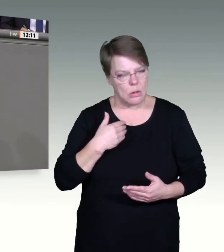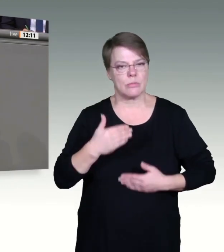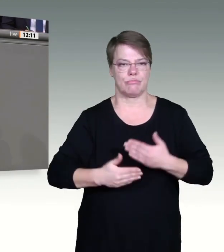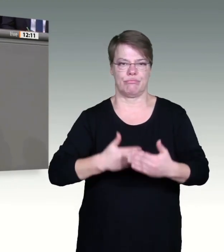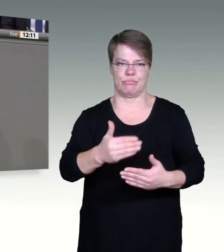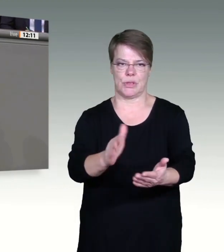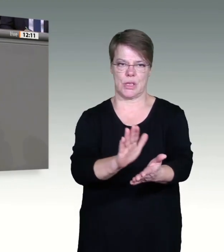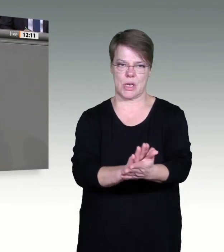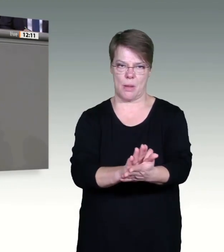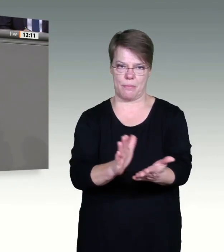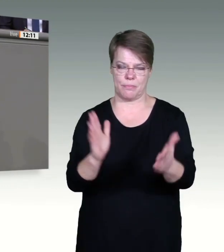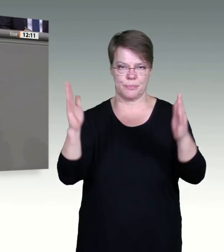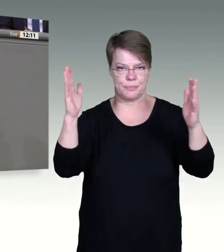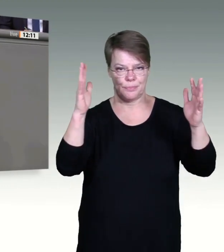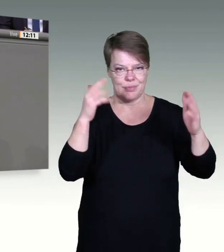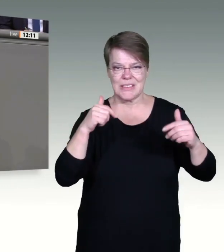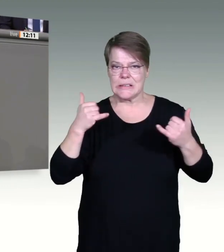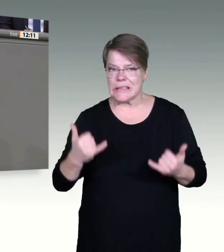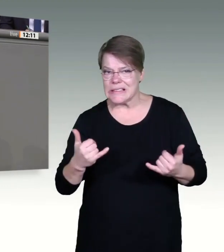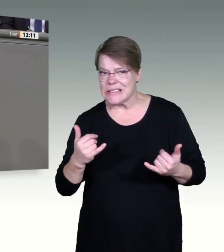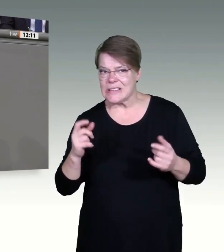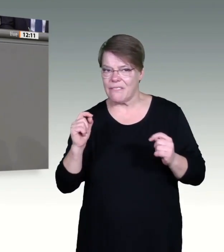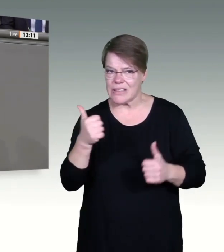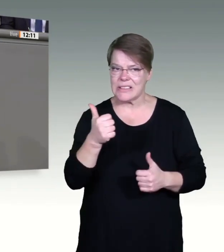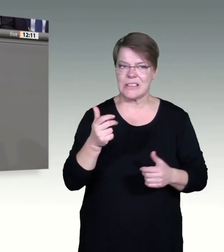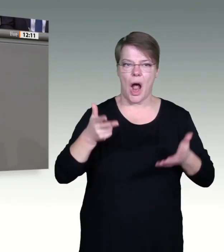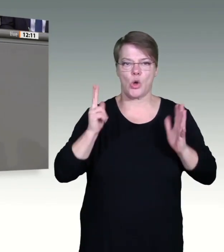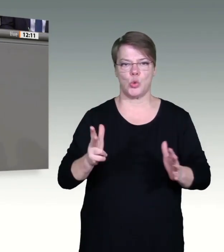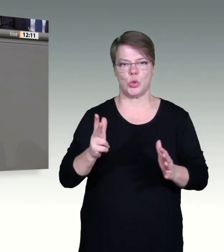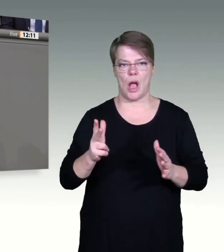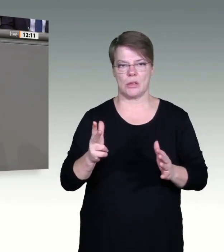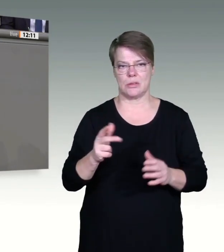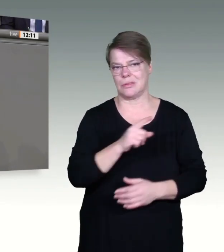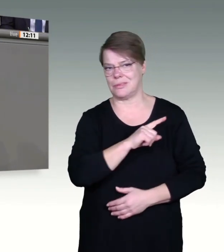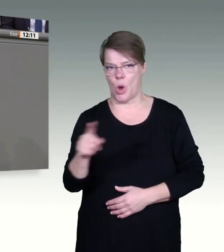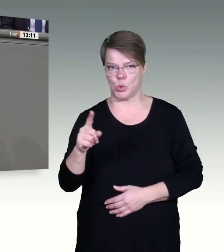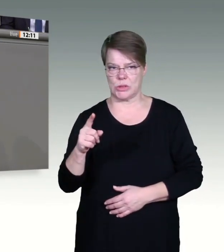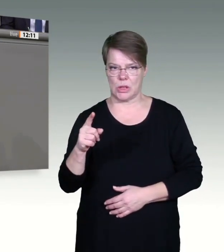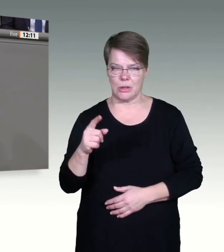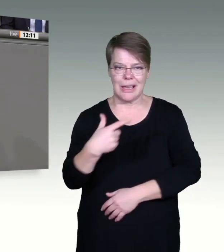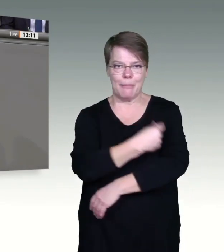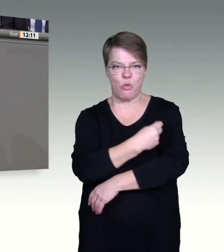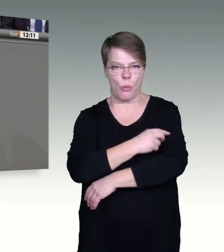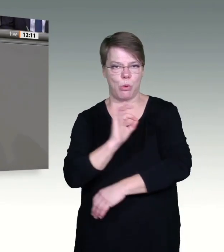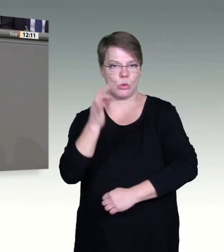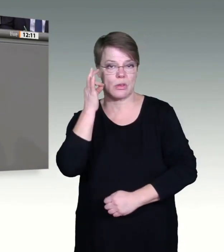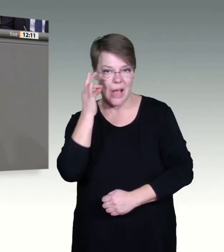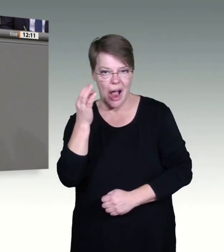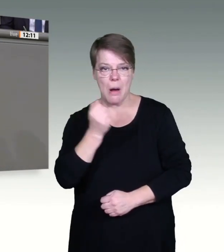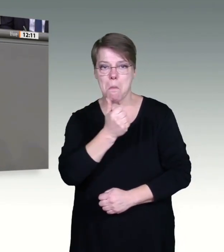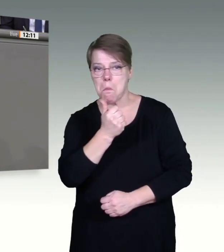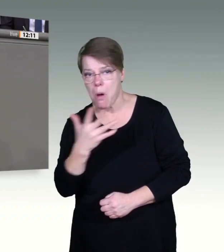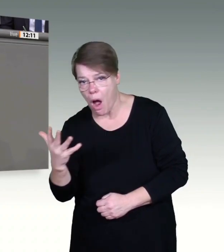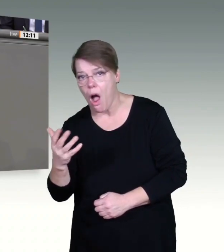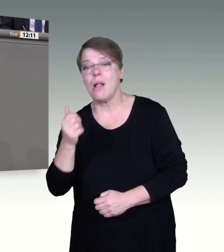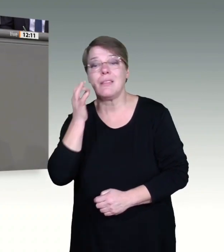Und an dieser Stelle auch mal ein herzliches Dankeschön an alle Impfärzte, Impfärztinnen, aber vor allem an den Teams,